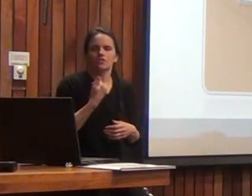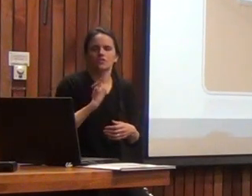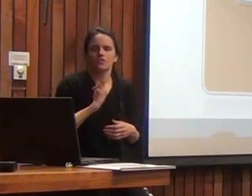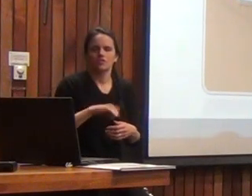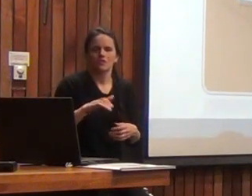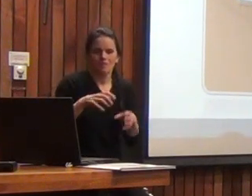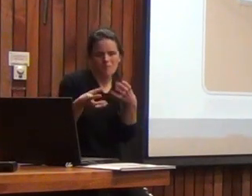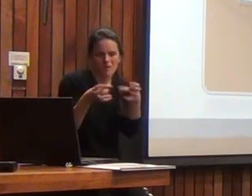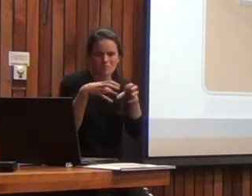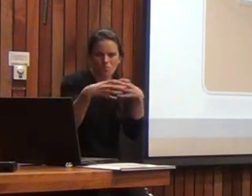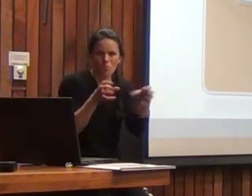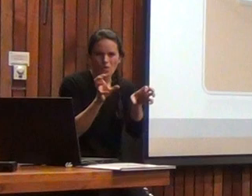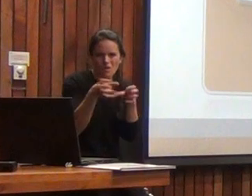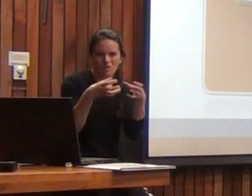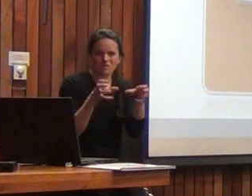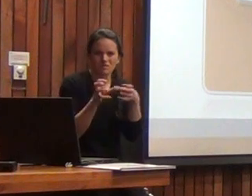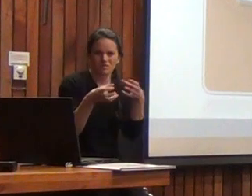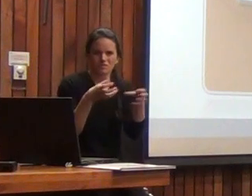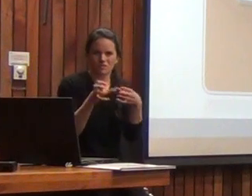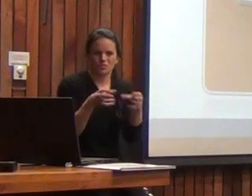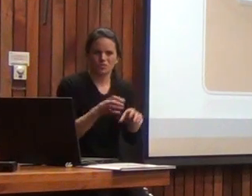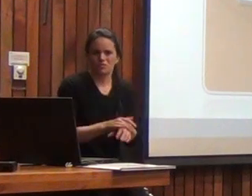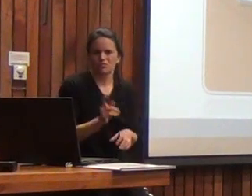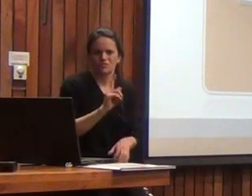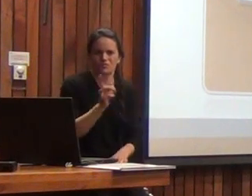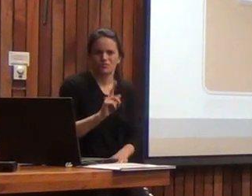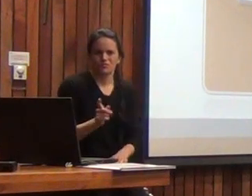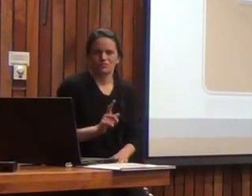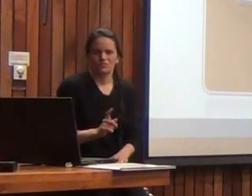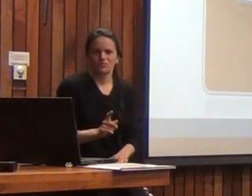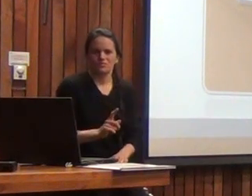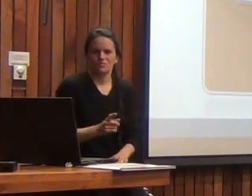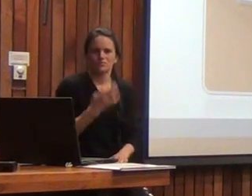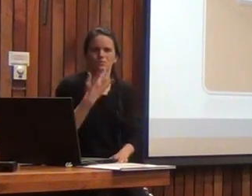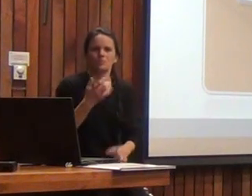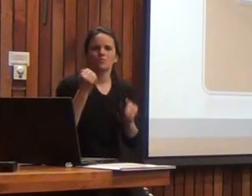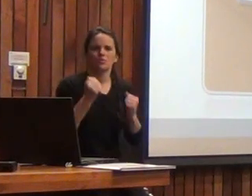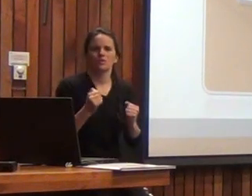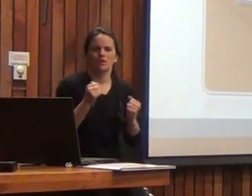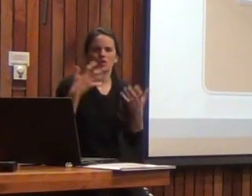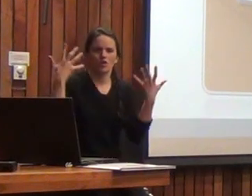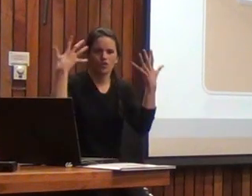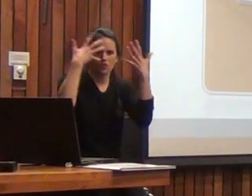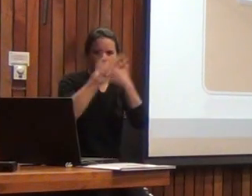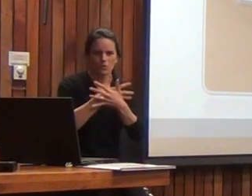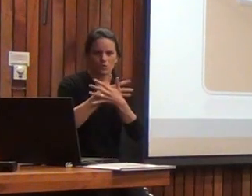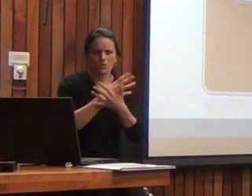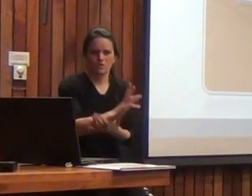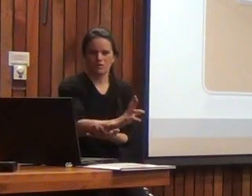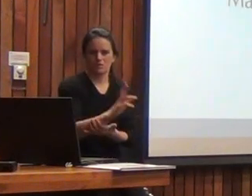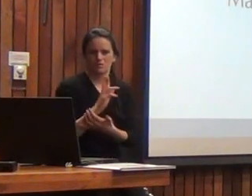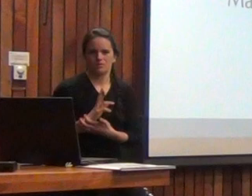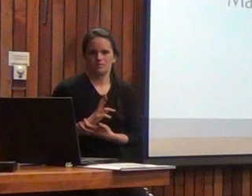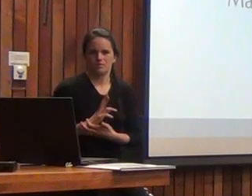la manipulación de los objetos que puede ser un elemento que de pronto puede confundir los resultados que estamos obteniendo